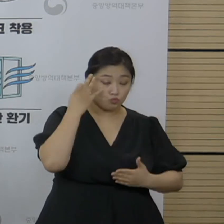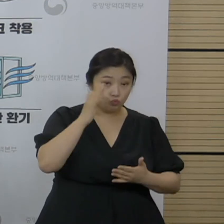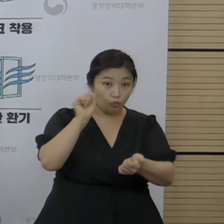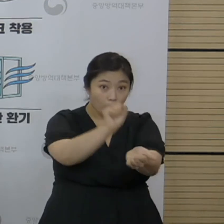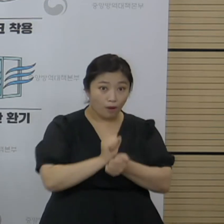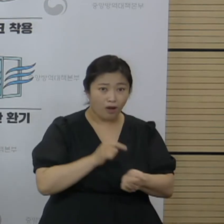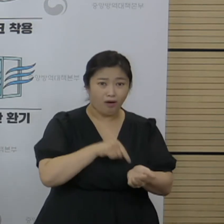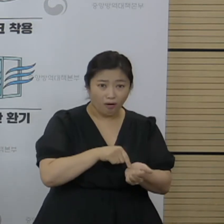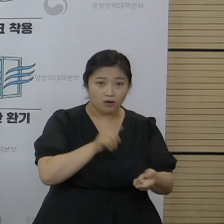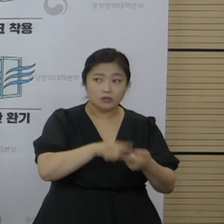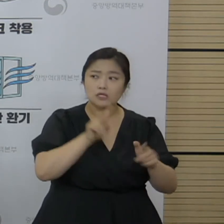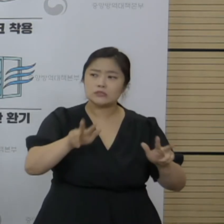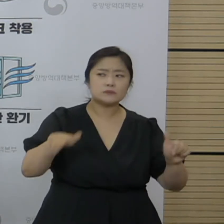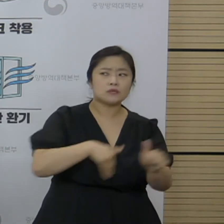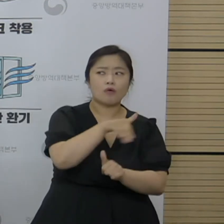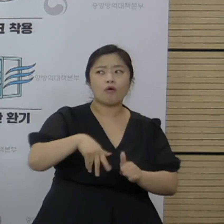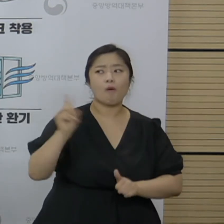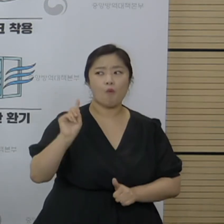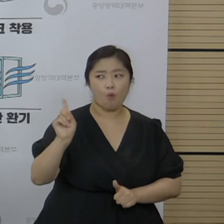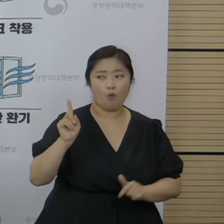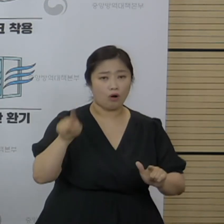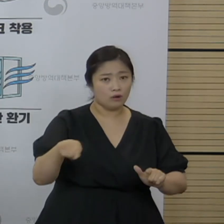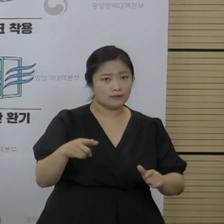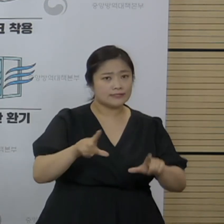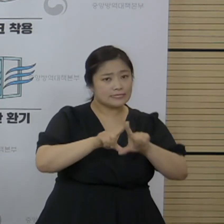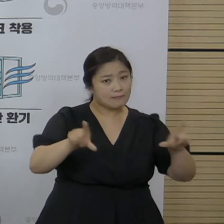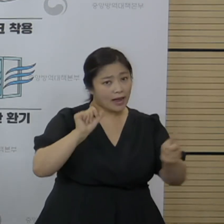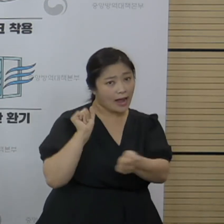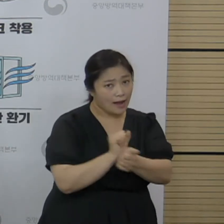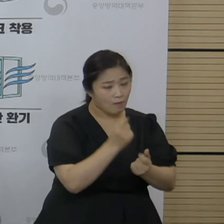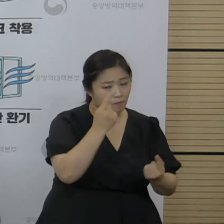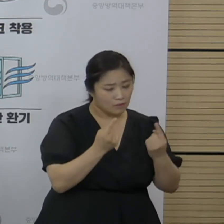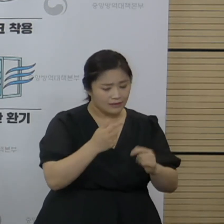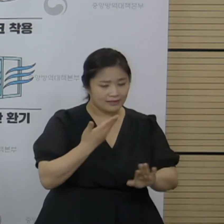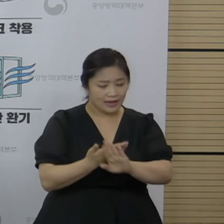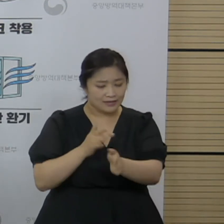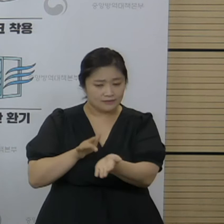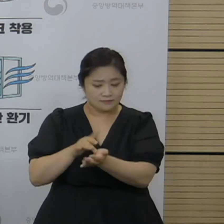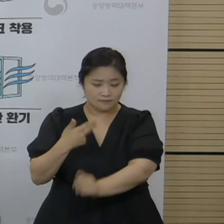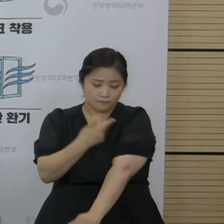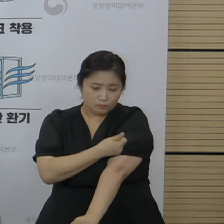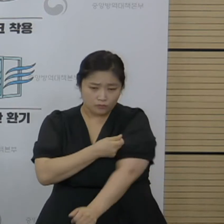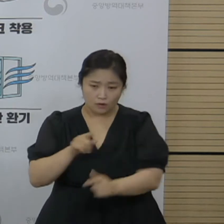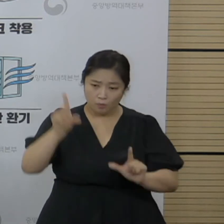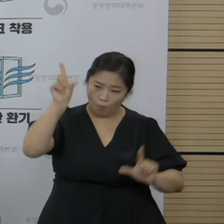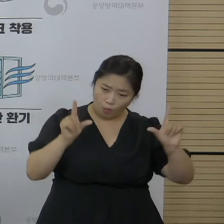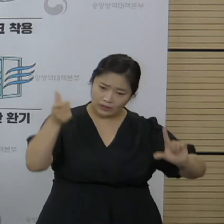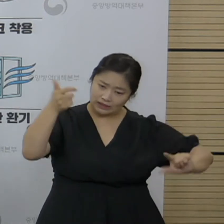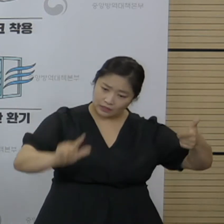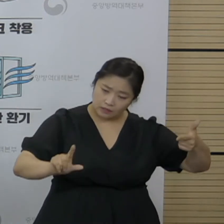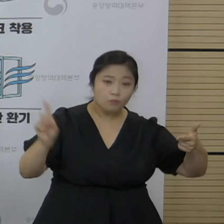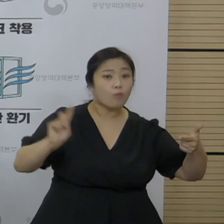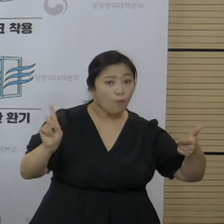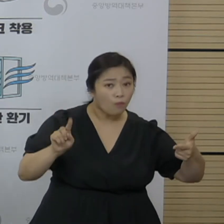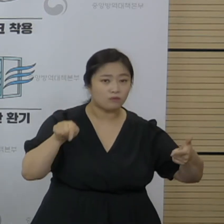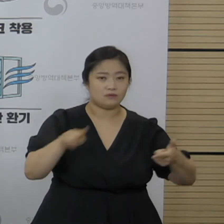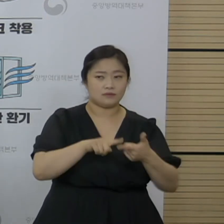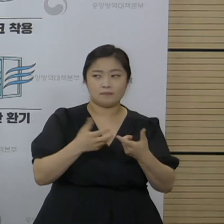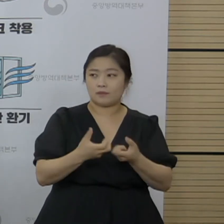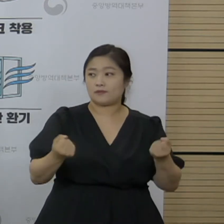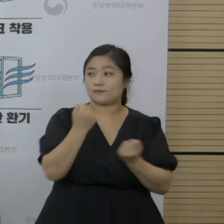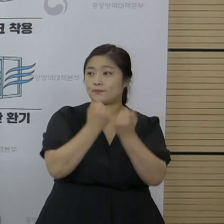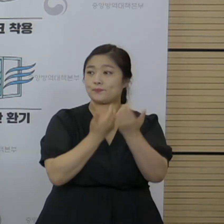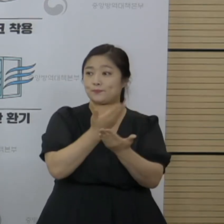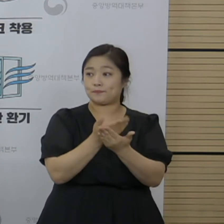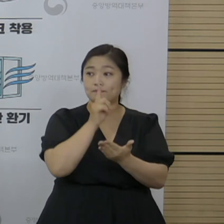현재까지 어떤 상태인지 또 일반적인 감염이나 다른 백신의 돌파 감염 양상과 어떻게 다른지 등에 대해서 별도로